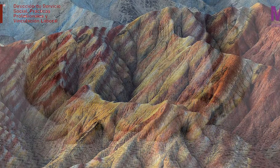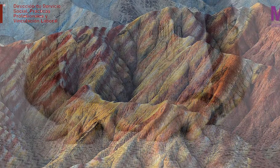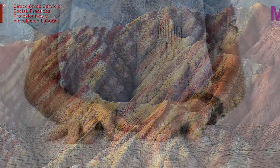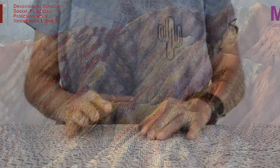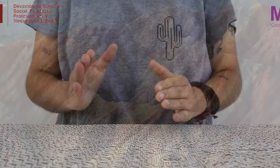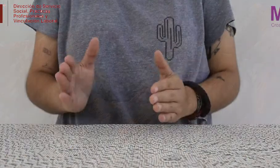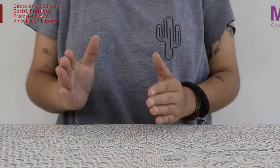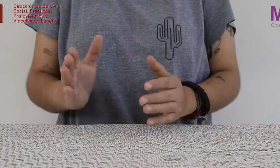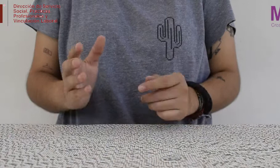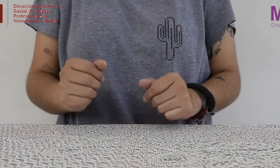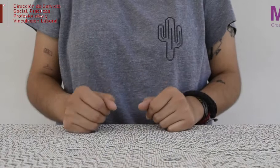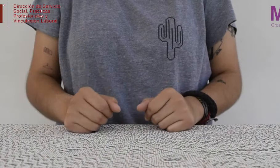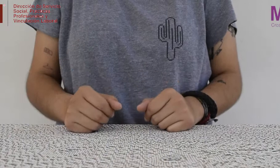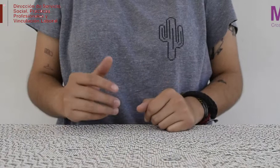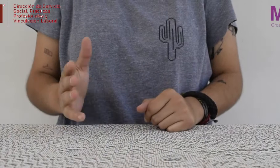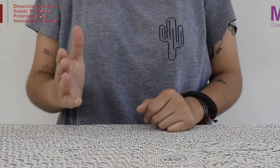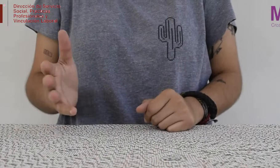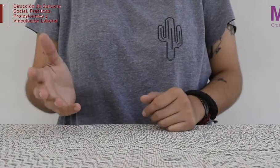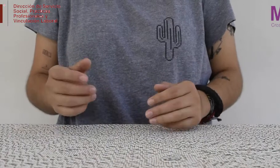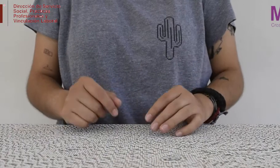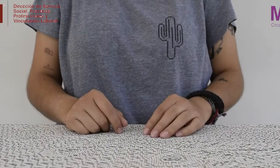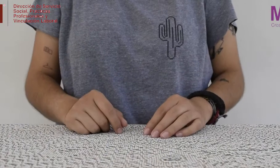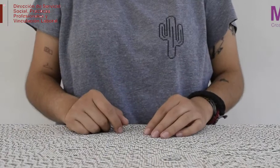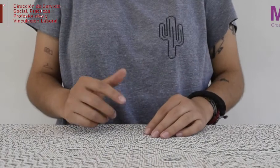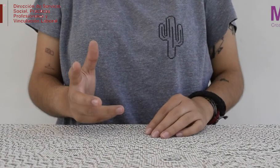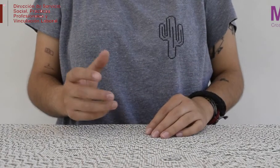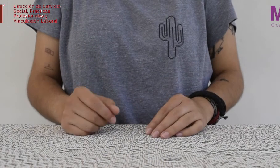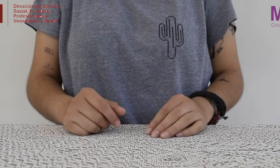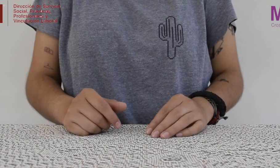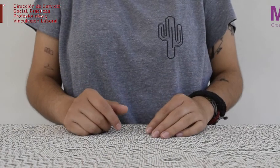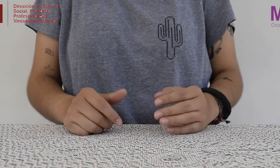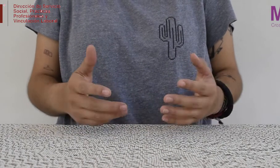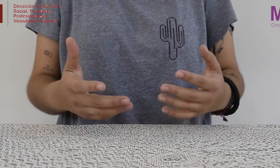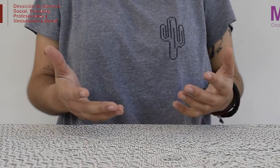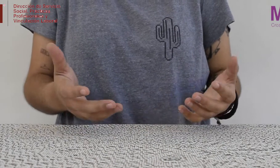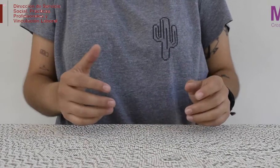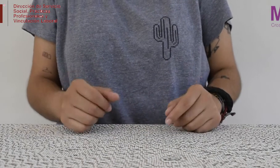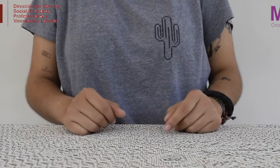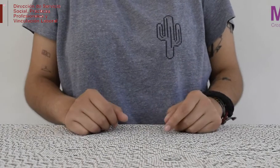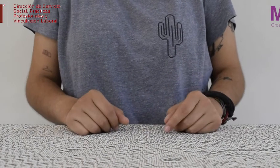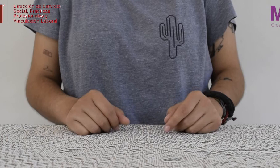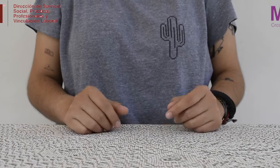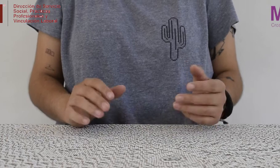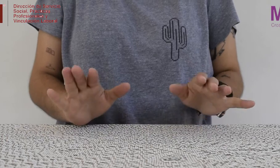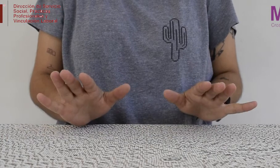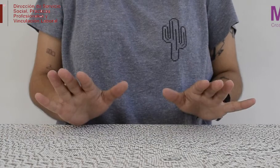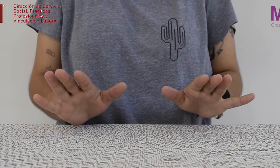De 1990 y hasta el 2007, Teresa Margoles trabajó en diferentes morgues, pero fue a